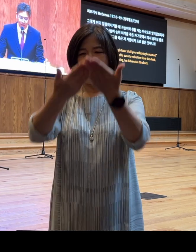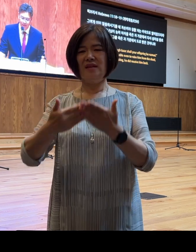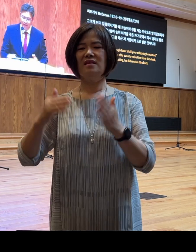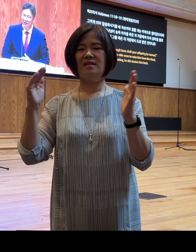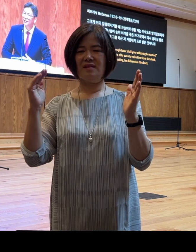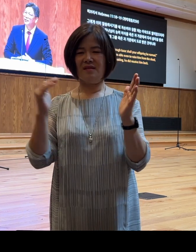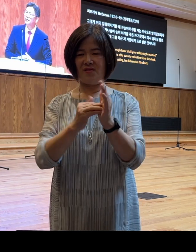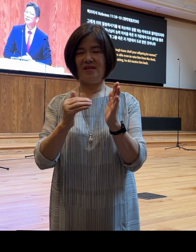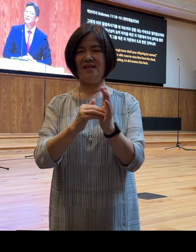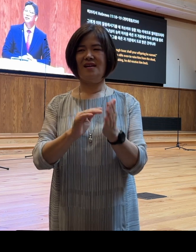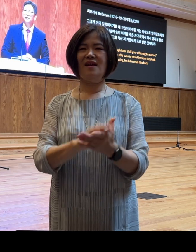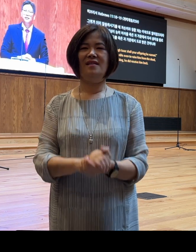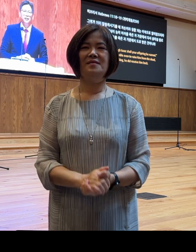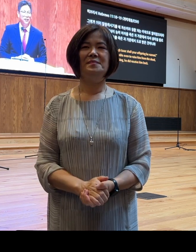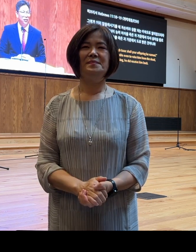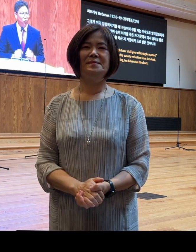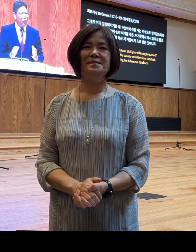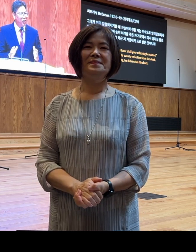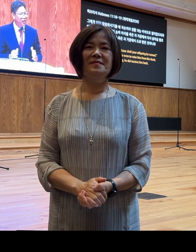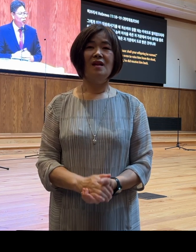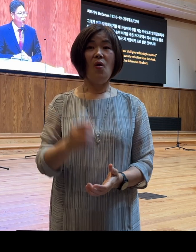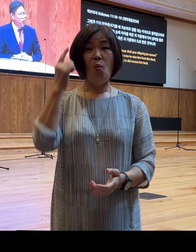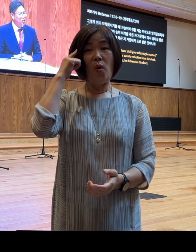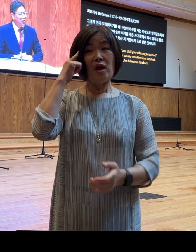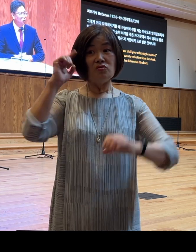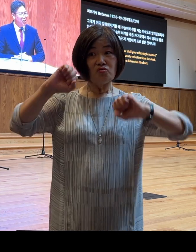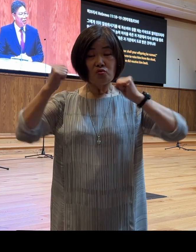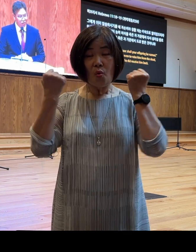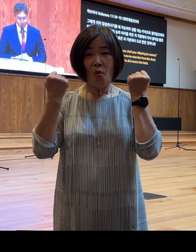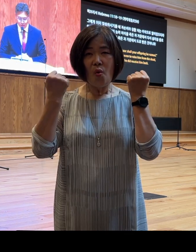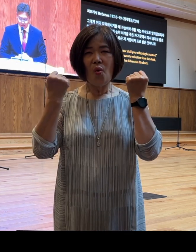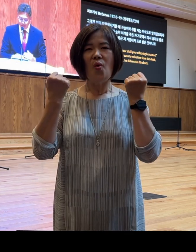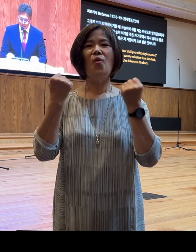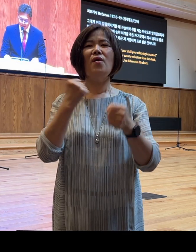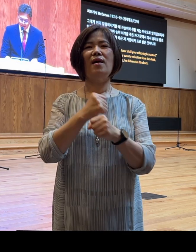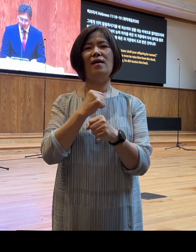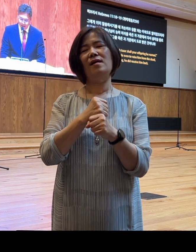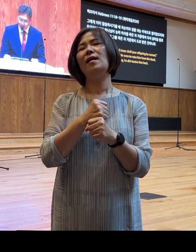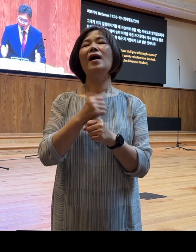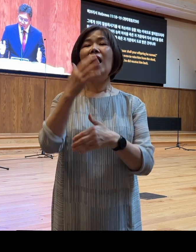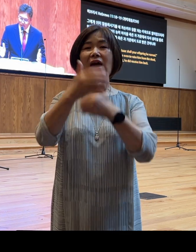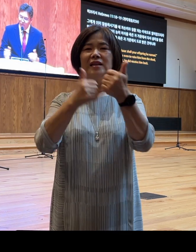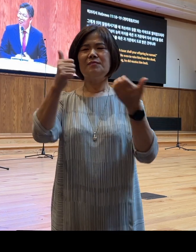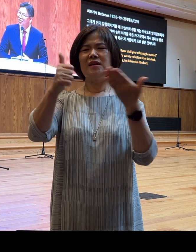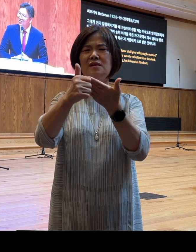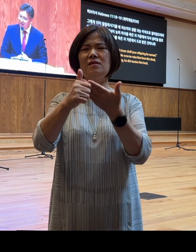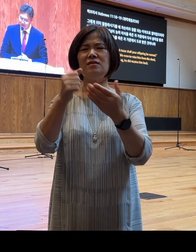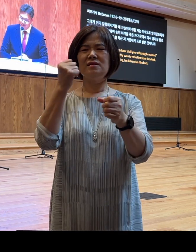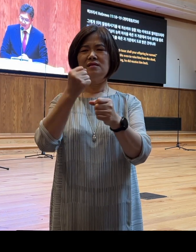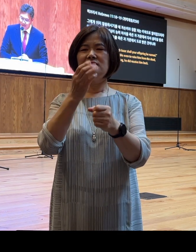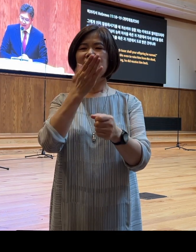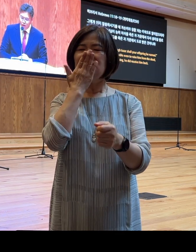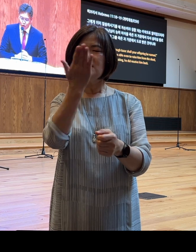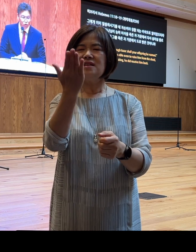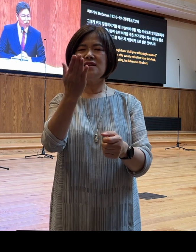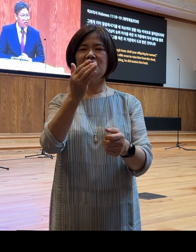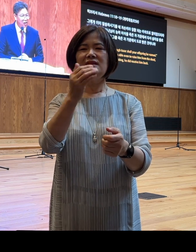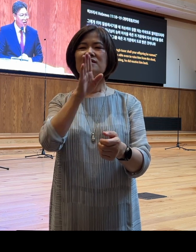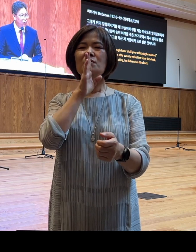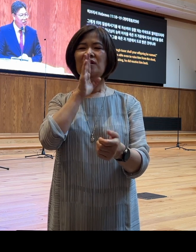여러분 왜 순종했다라고 얘기하죠? 하나님께서 능히 이삭을 죽은 자 가운데서